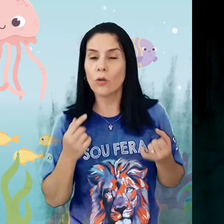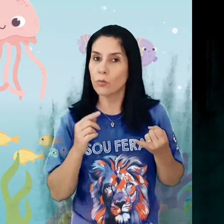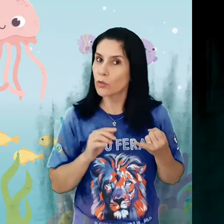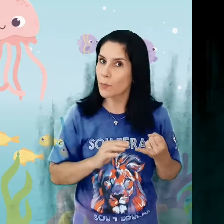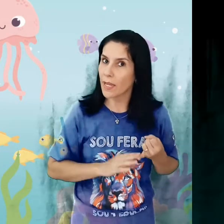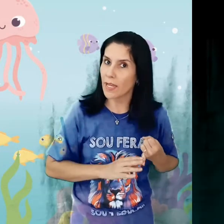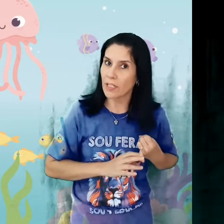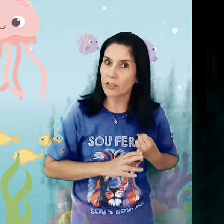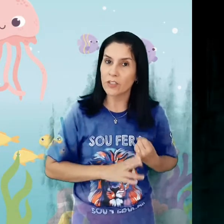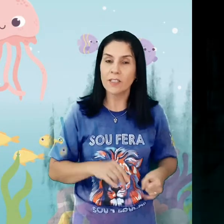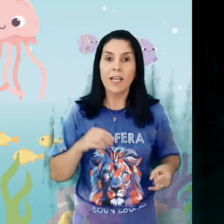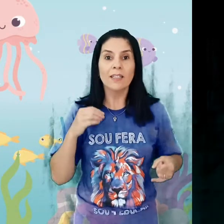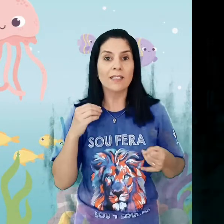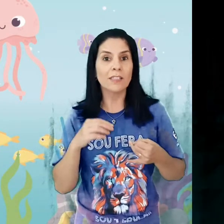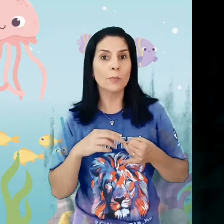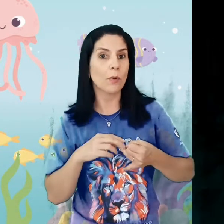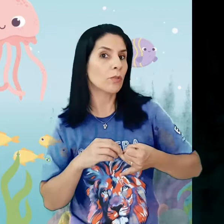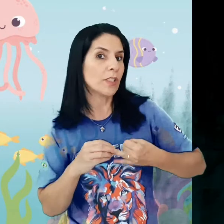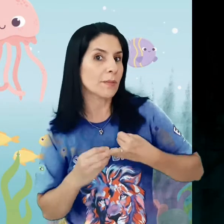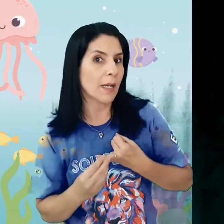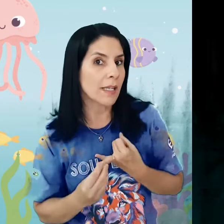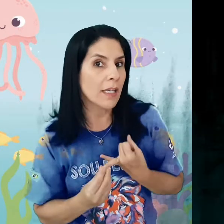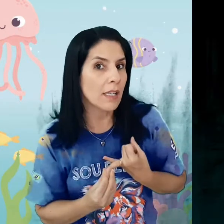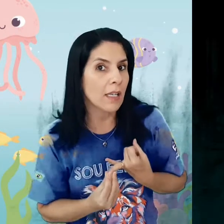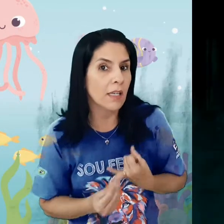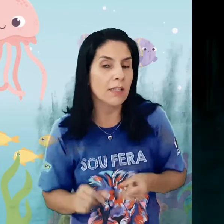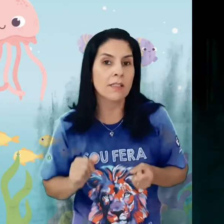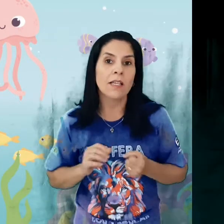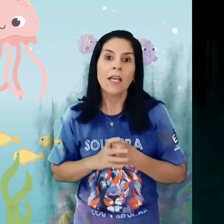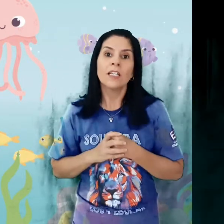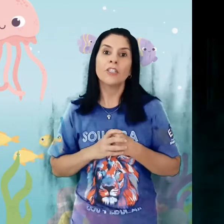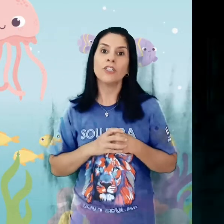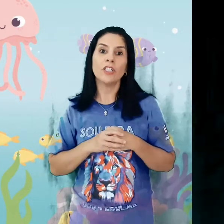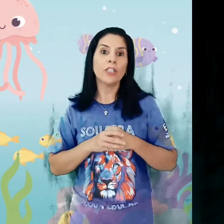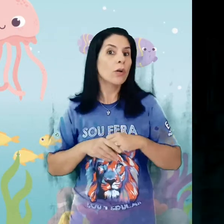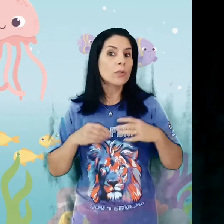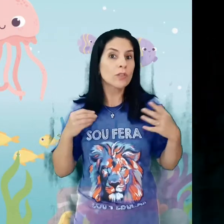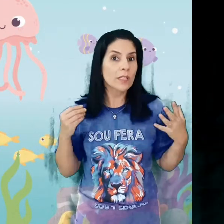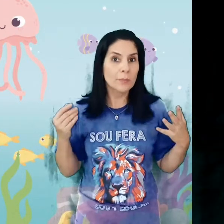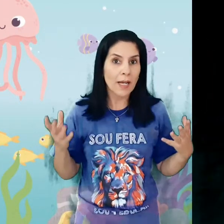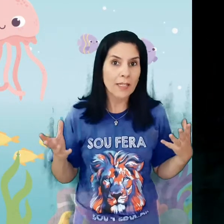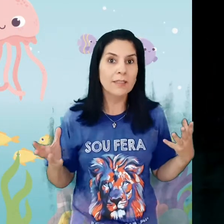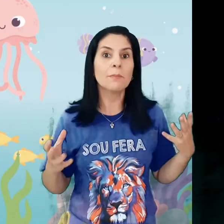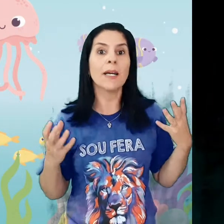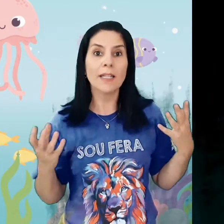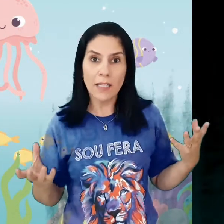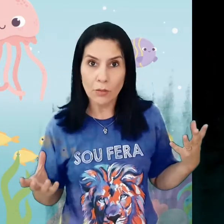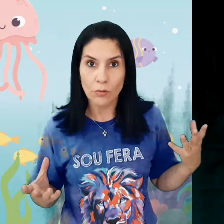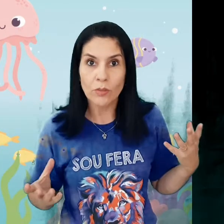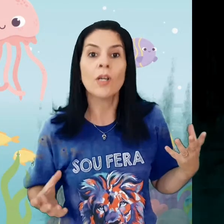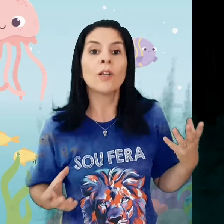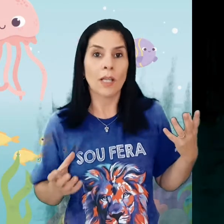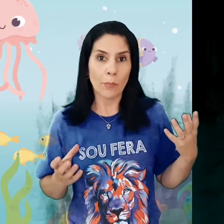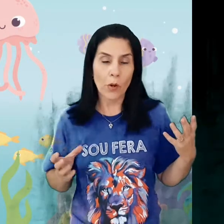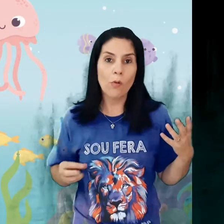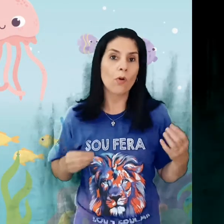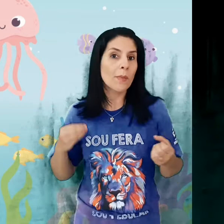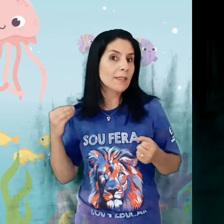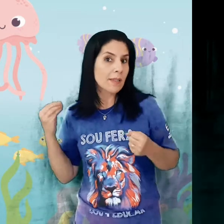alguns peixes, das esponjas marinhas, de outros animais marinhos, tá bom? Algumas